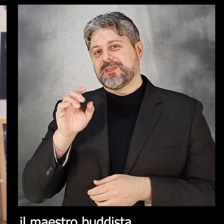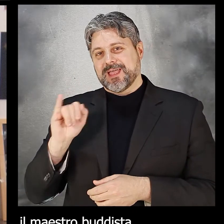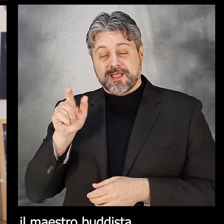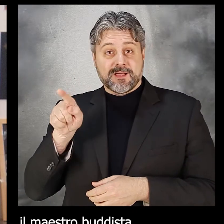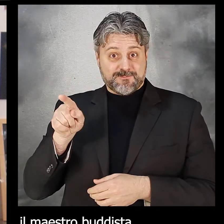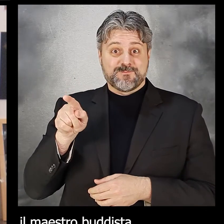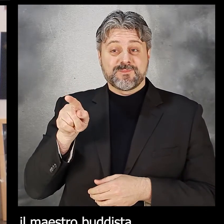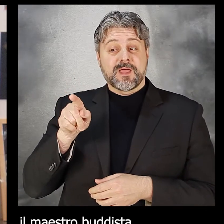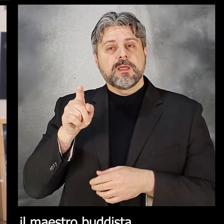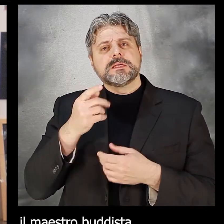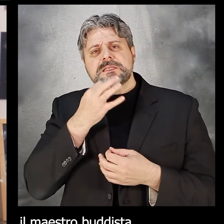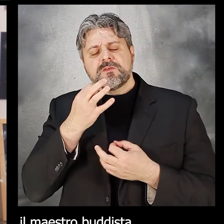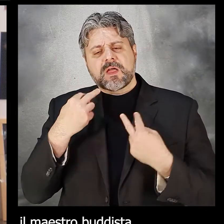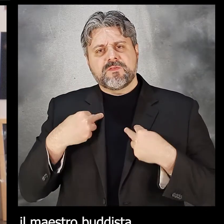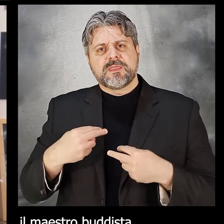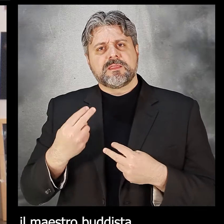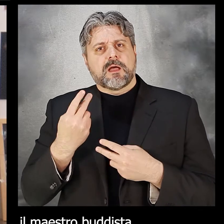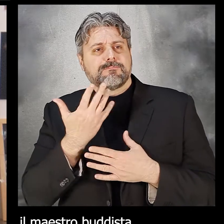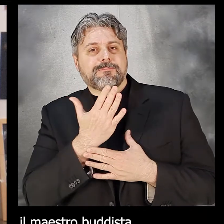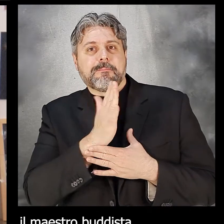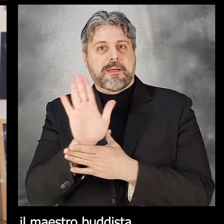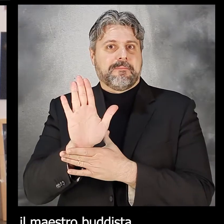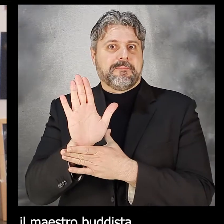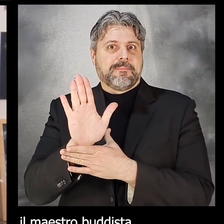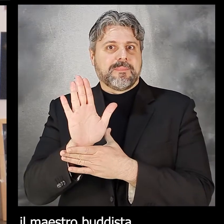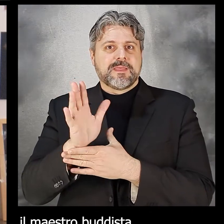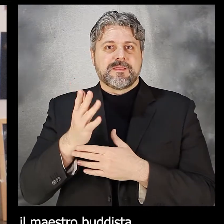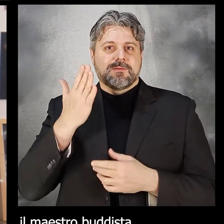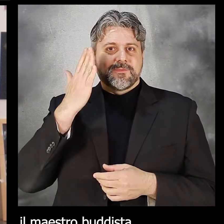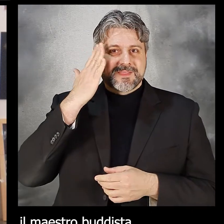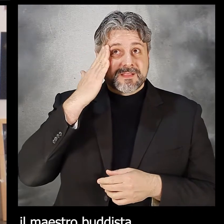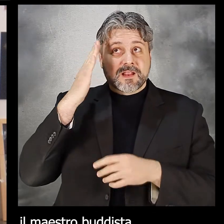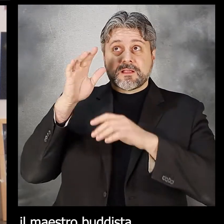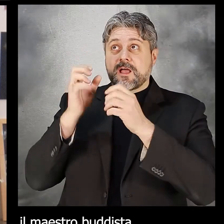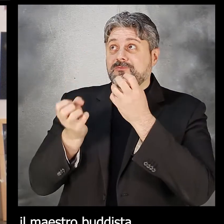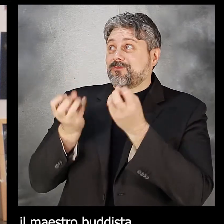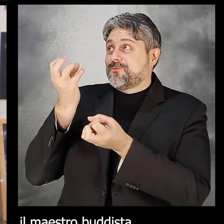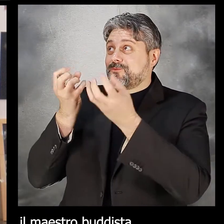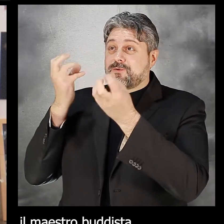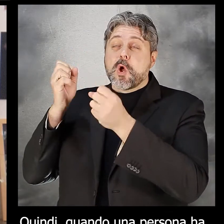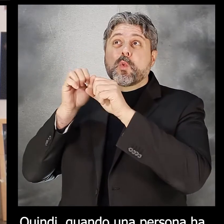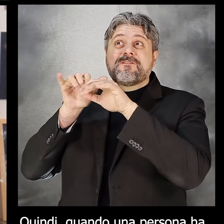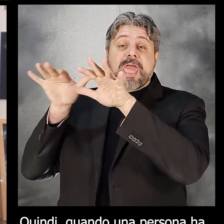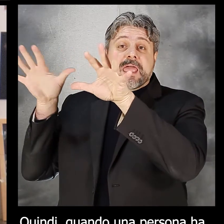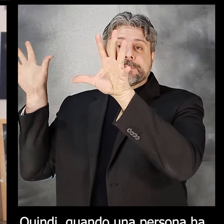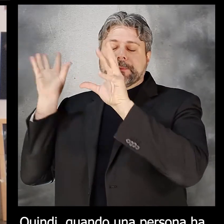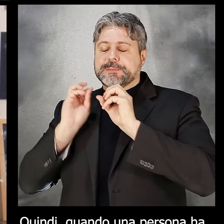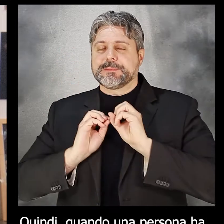Ikeda, una manifestazione irripetibile della vitalità dell'universo. Quindi,